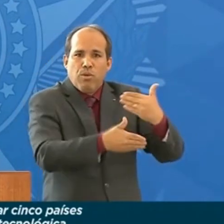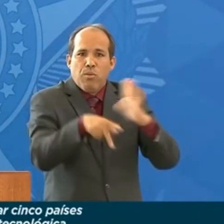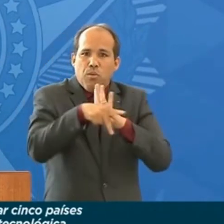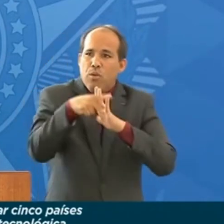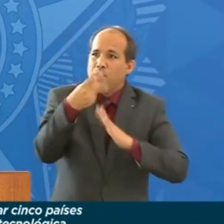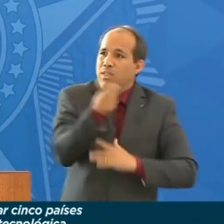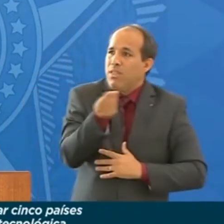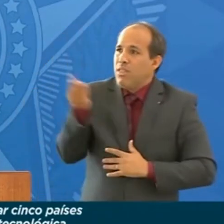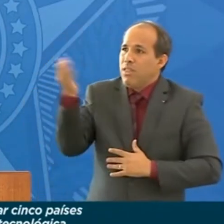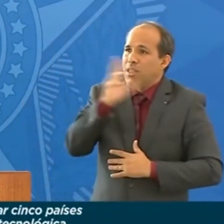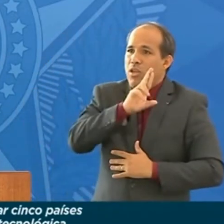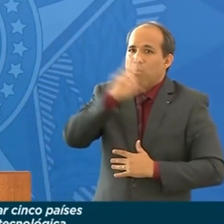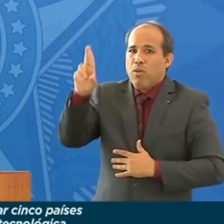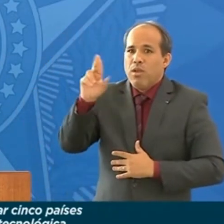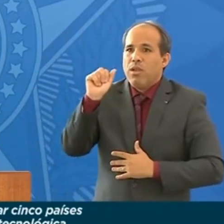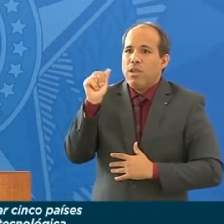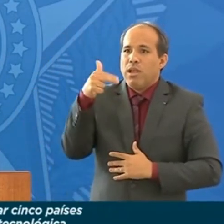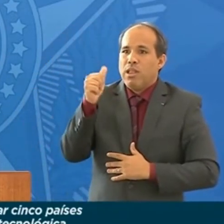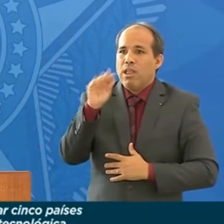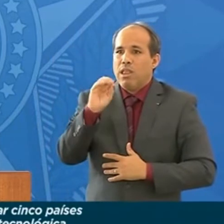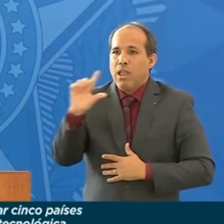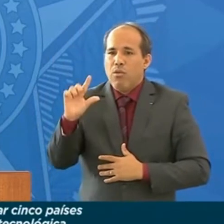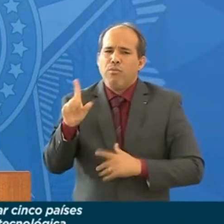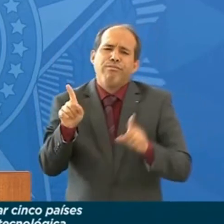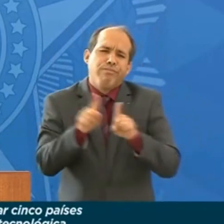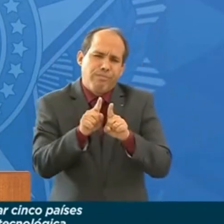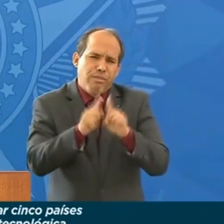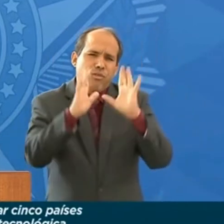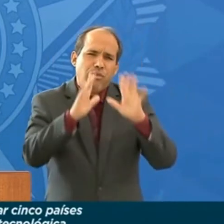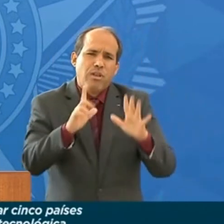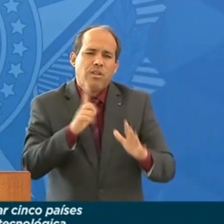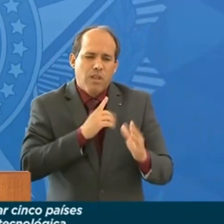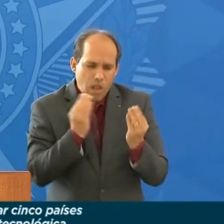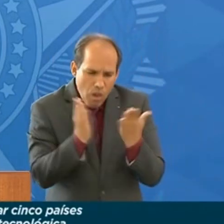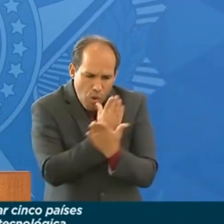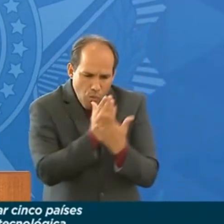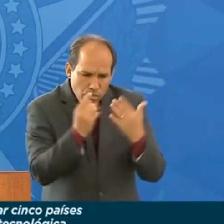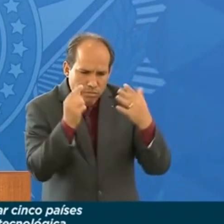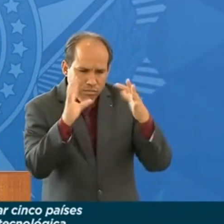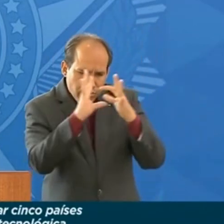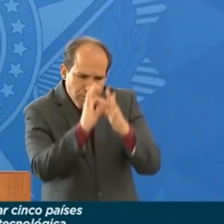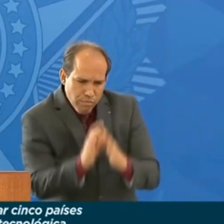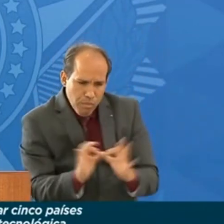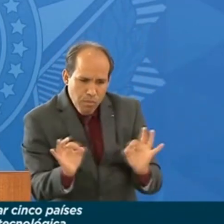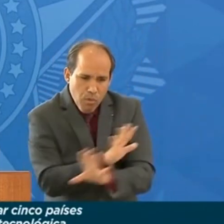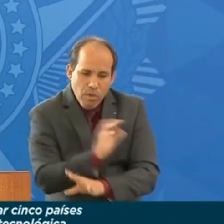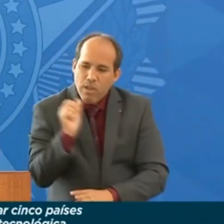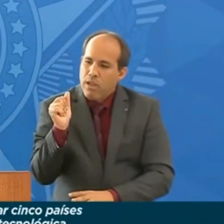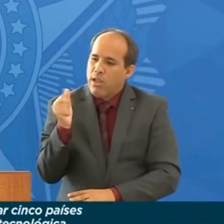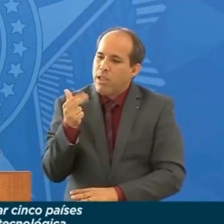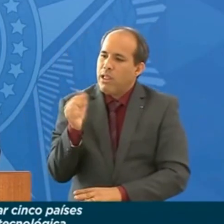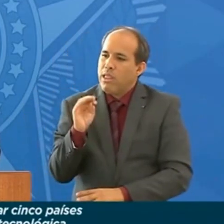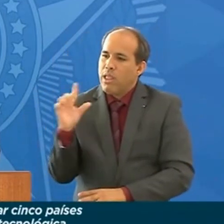Anatel. Visto que já temos alguns pontos adiantados, e a Anatel adiantou